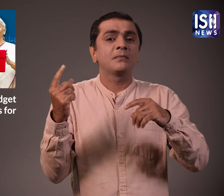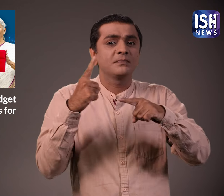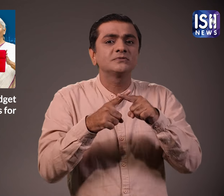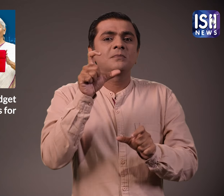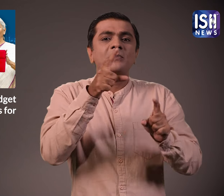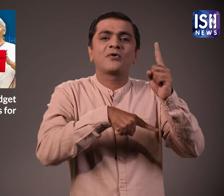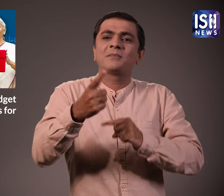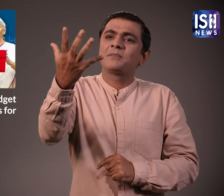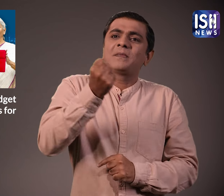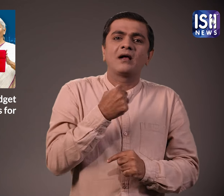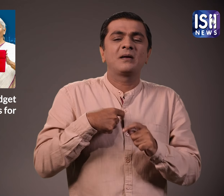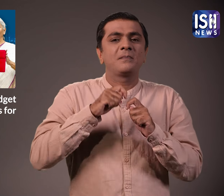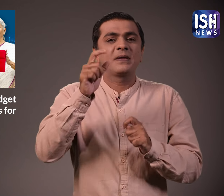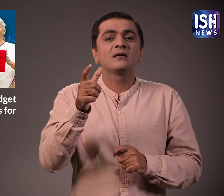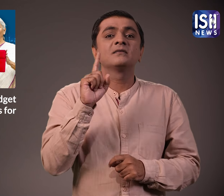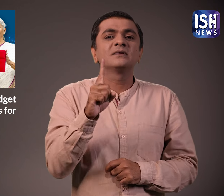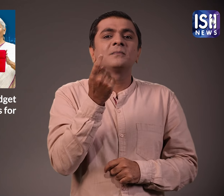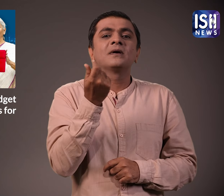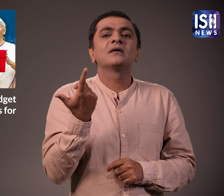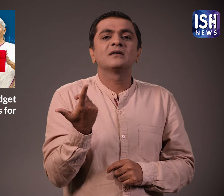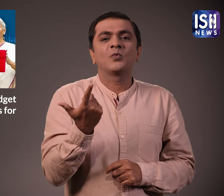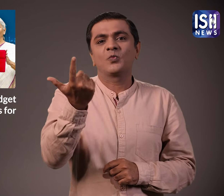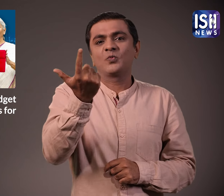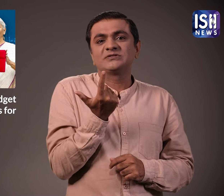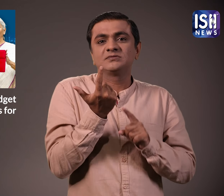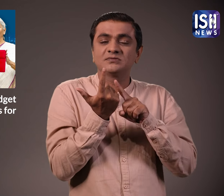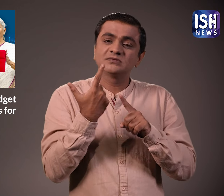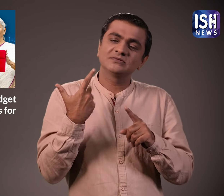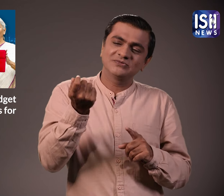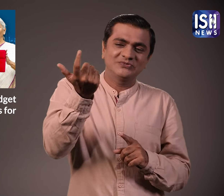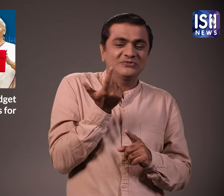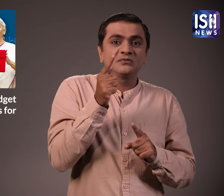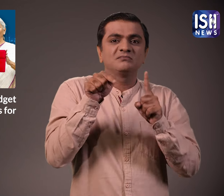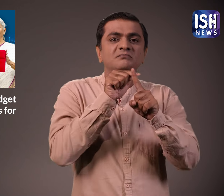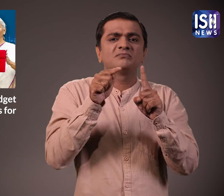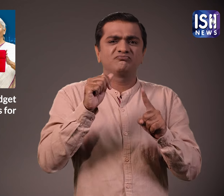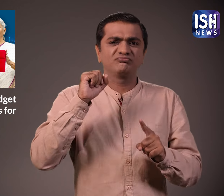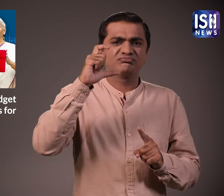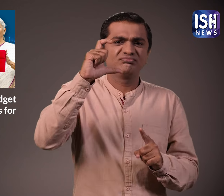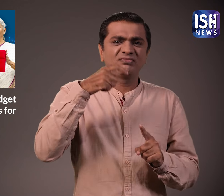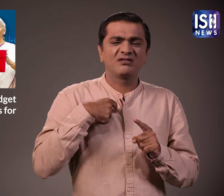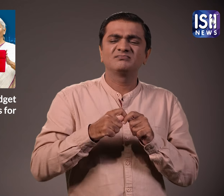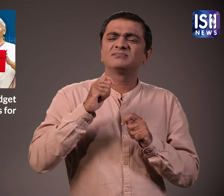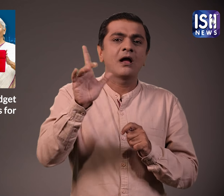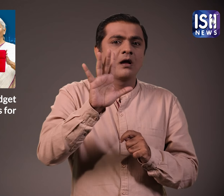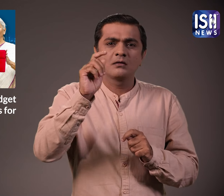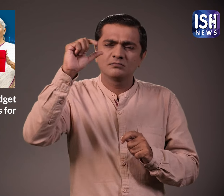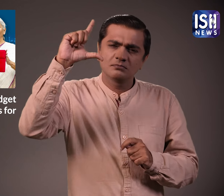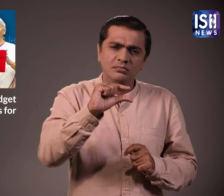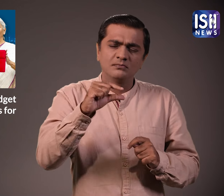लोग ऐसे घर खरीदने के लिए आवास रुन लेते हैं जिनकी ब्याजदरे अतिक होती है सरकार ने इन